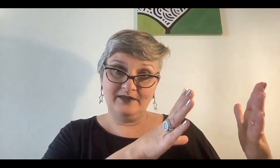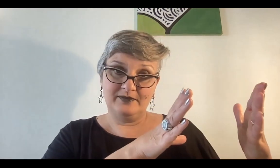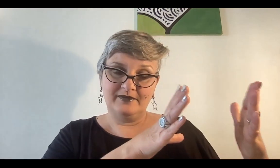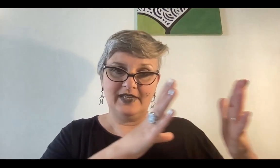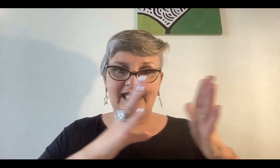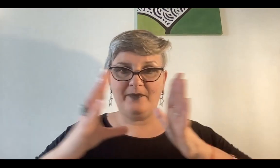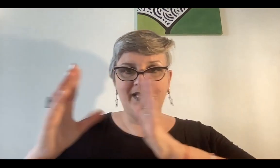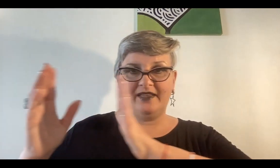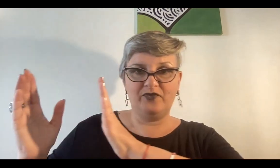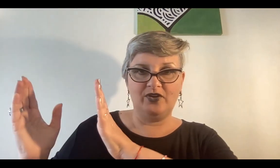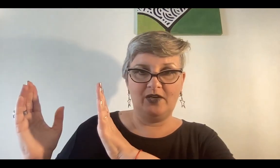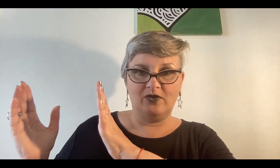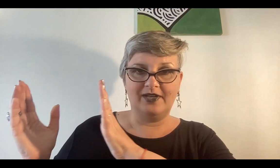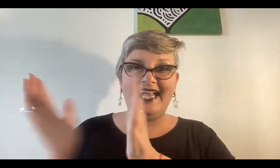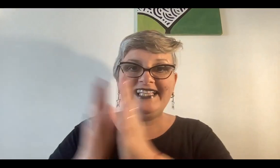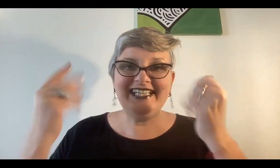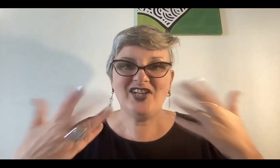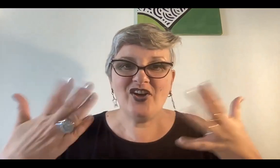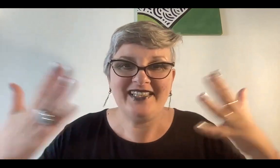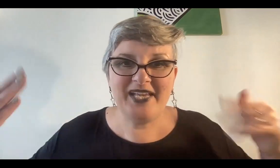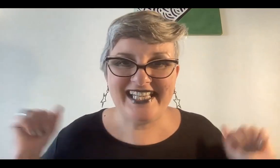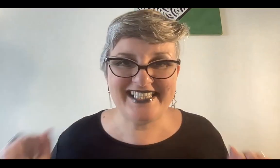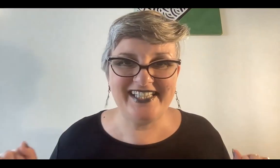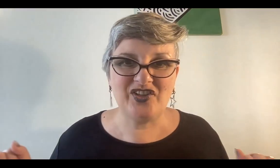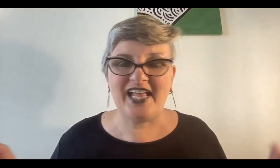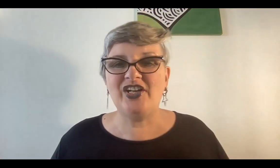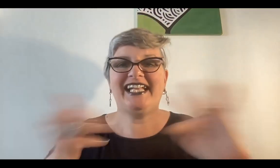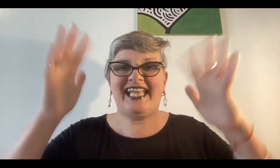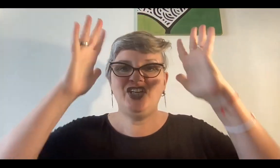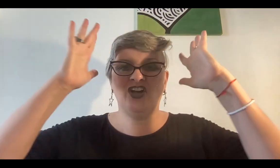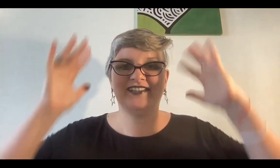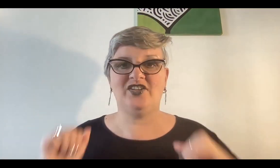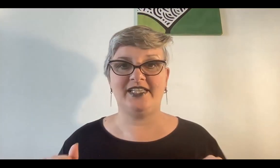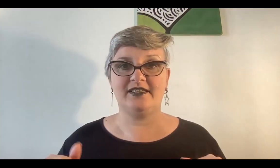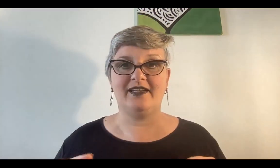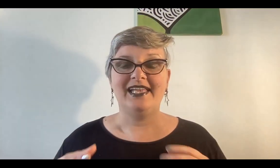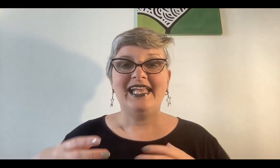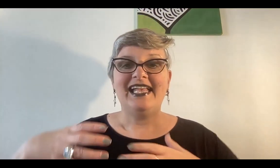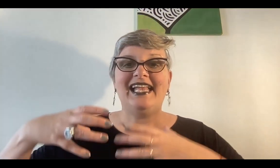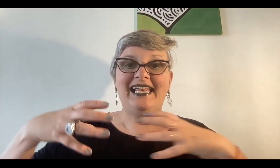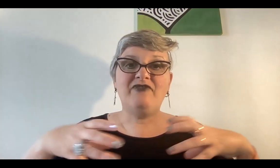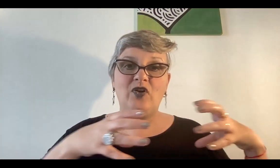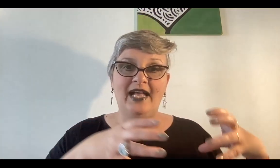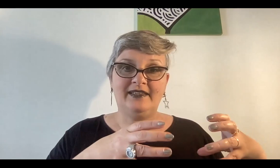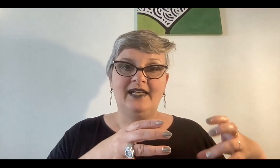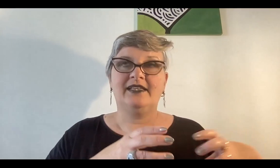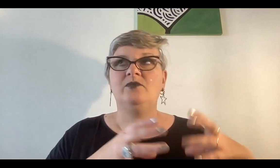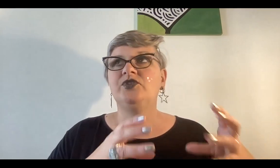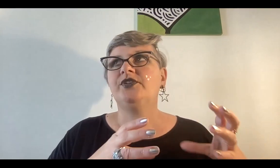y la espada de fuego de Luke esto es lo que te voy a decir historiadores que no te lo dicen la fogata que muchos